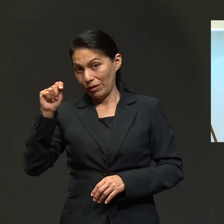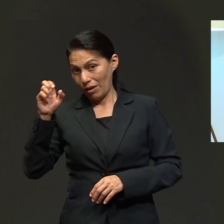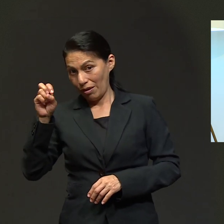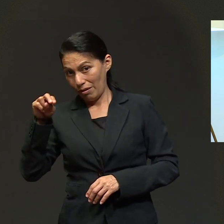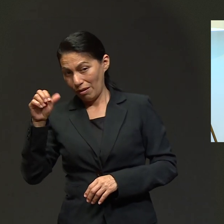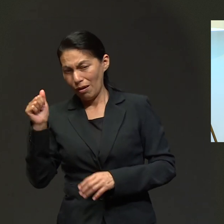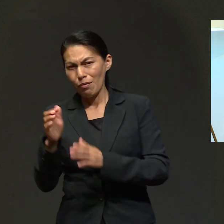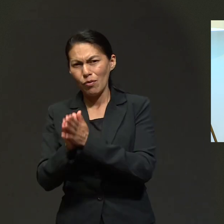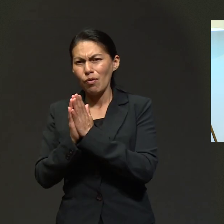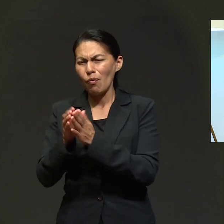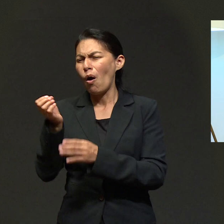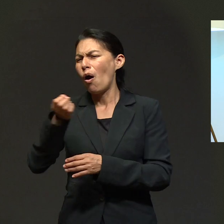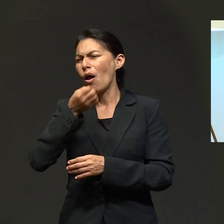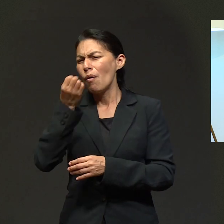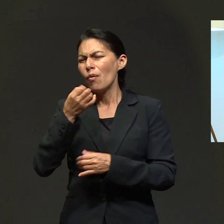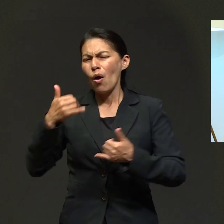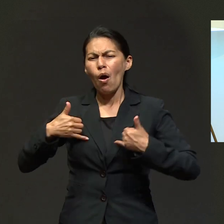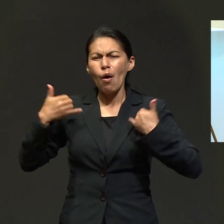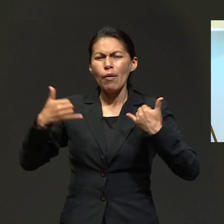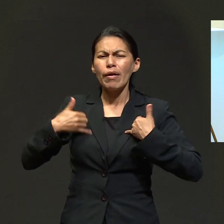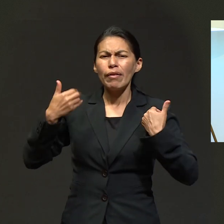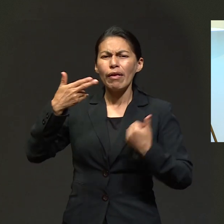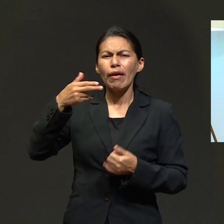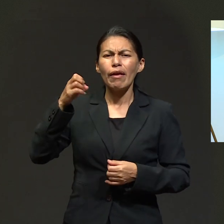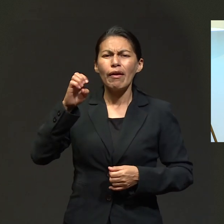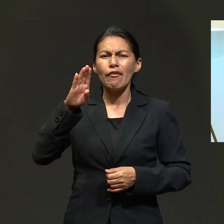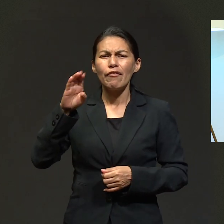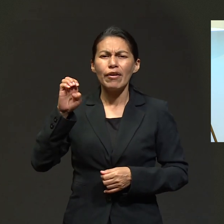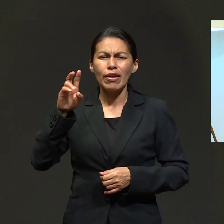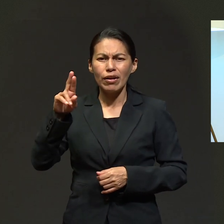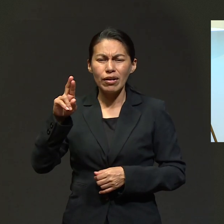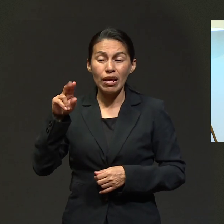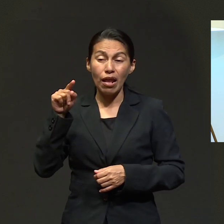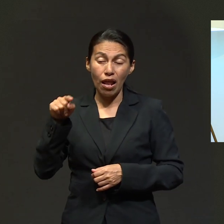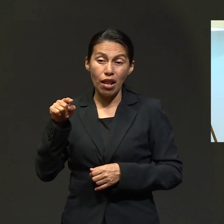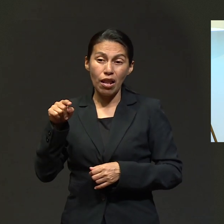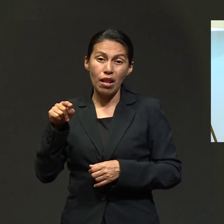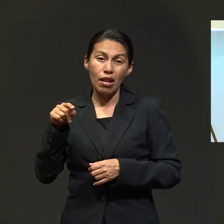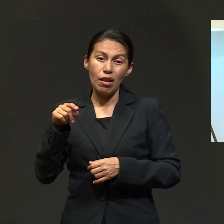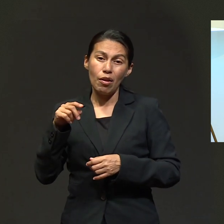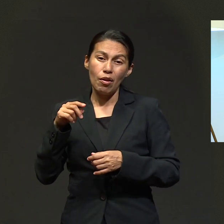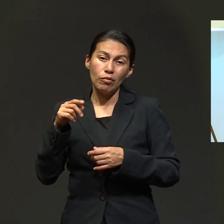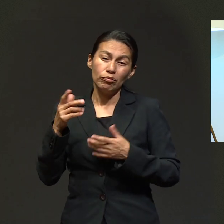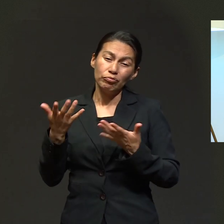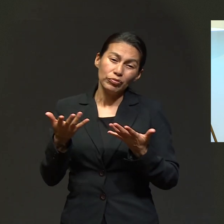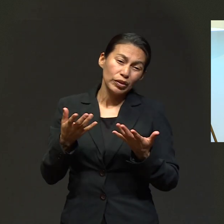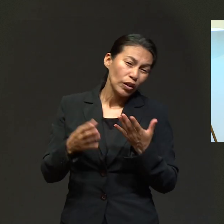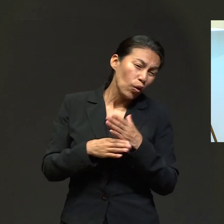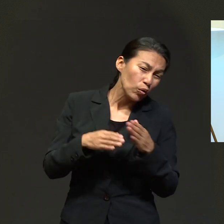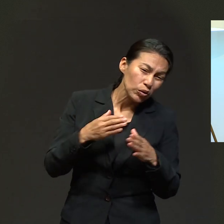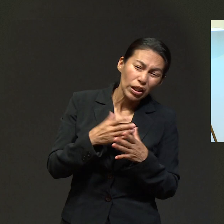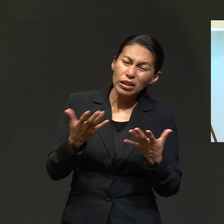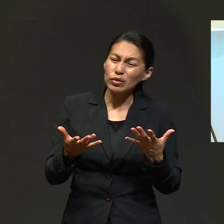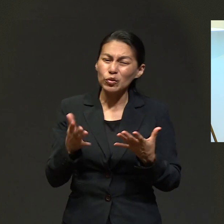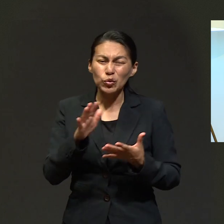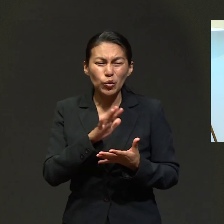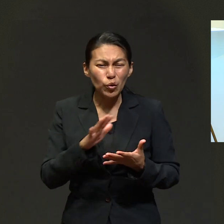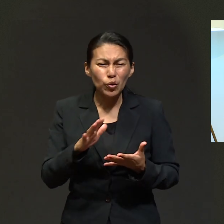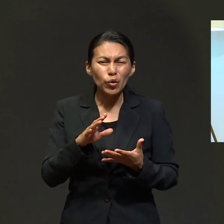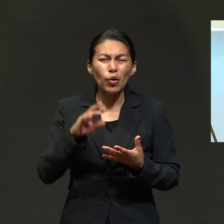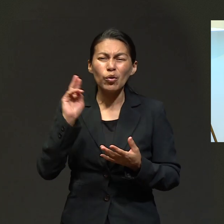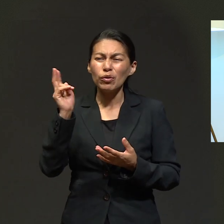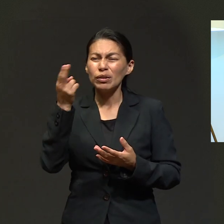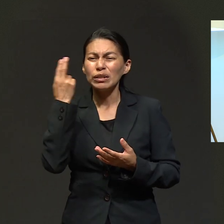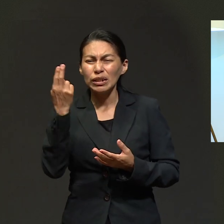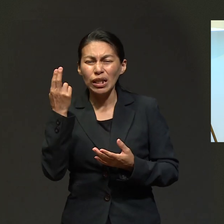iniciará trámites universitarios correspondientes a su titulación, que pueda concluir aquellos trámites de manera correcta con la ayuda